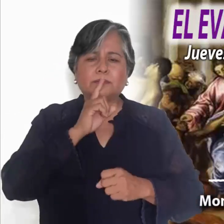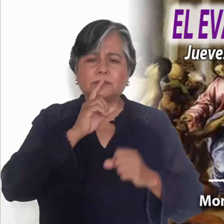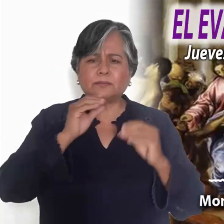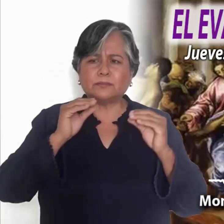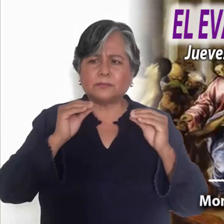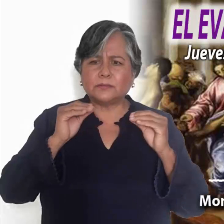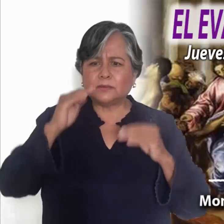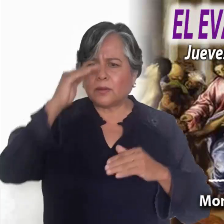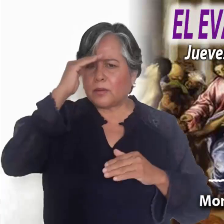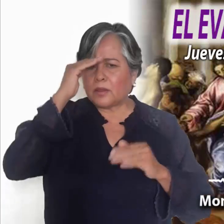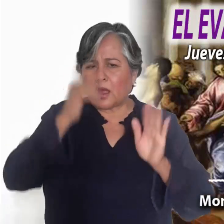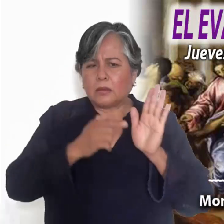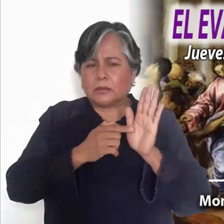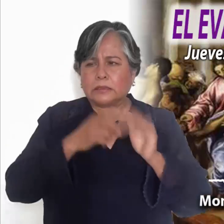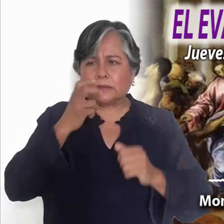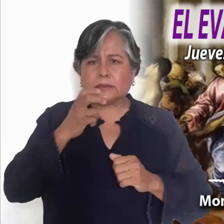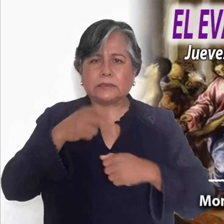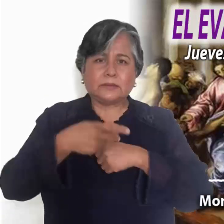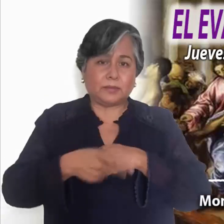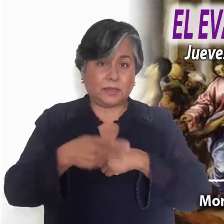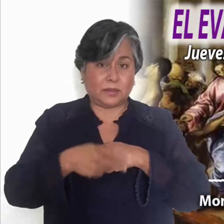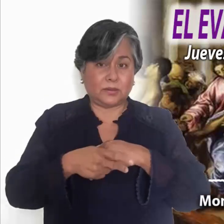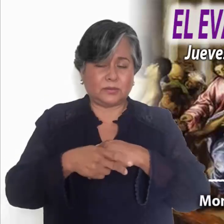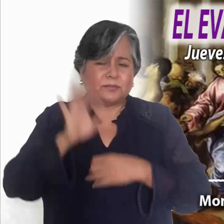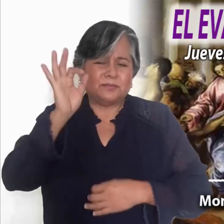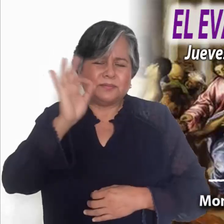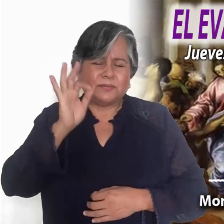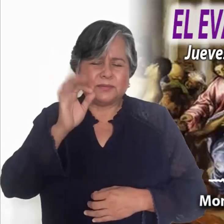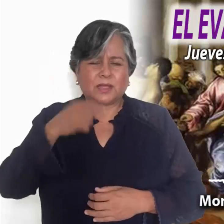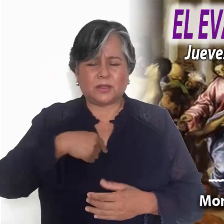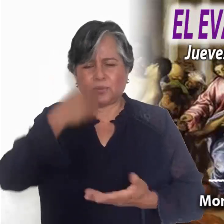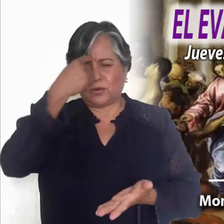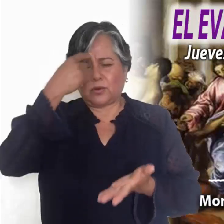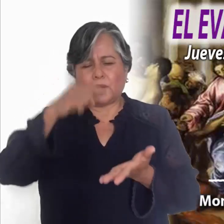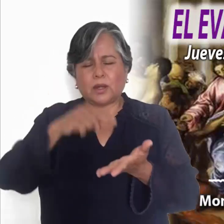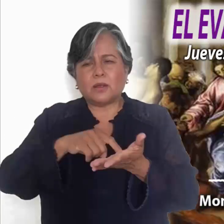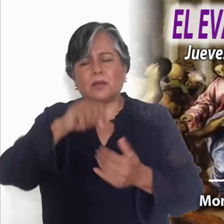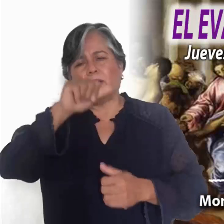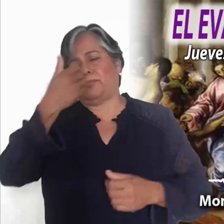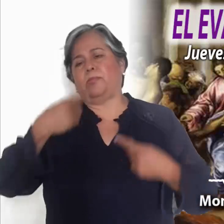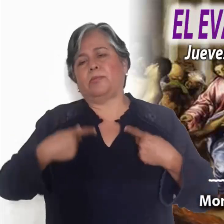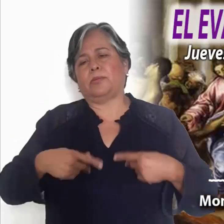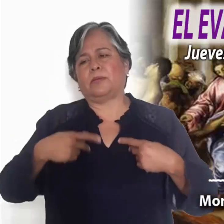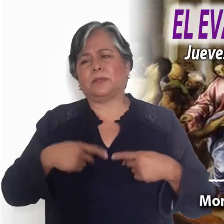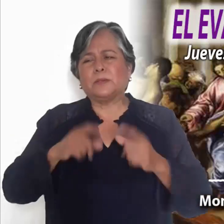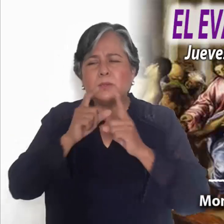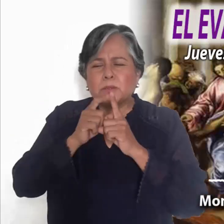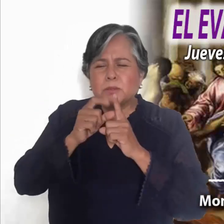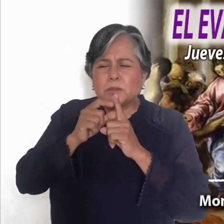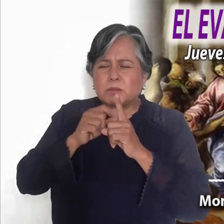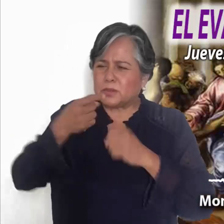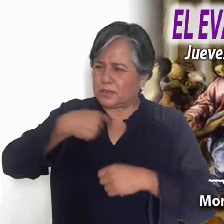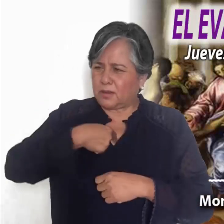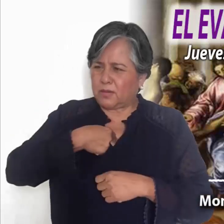nos puede costar persecuciones. Asumir los criterios de Jesús puede ocasionar burlas y desprecios.